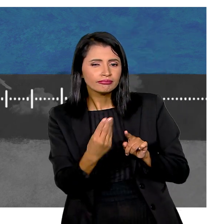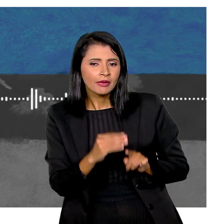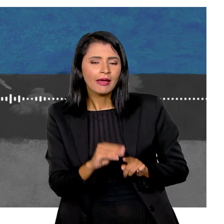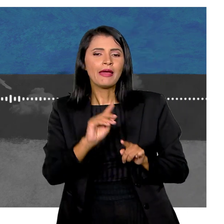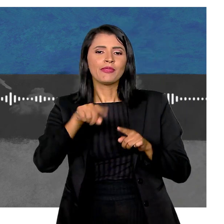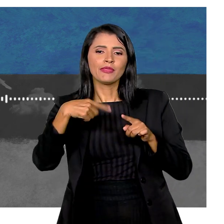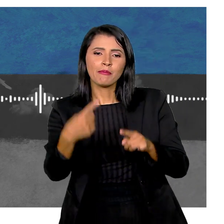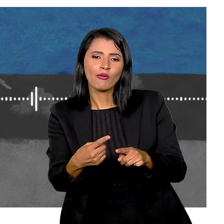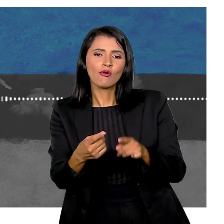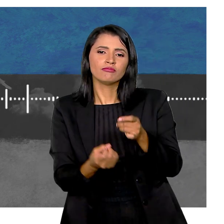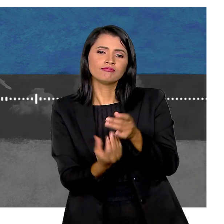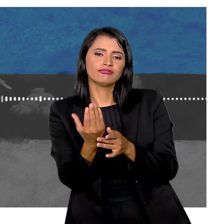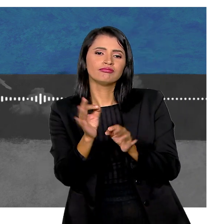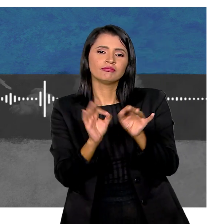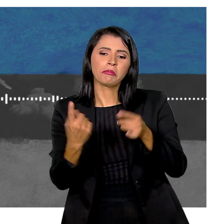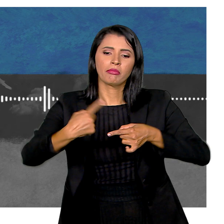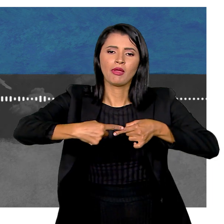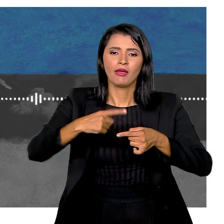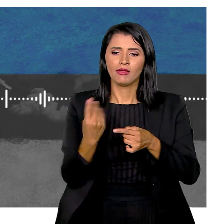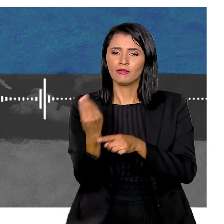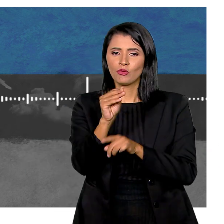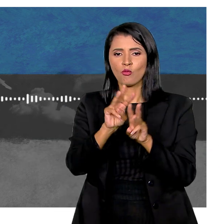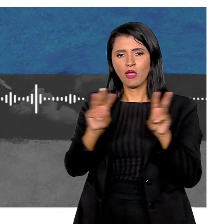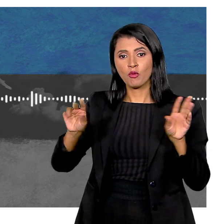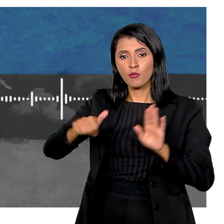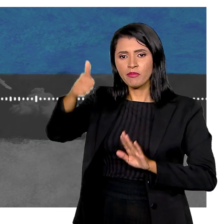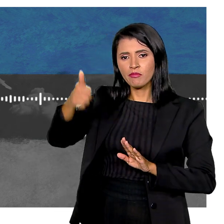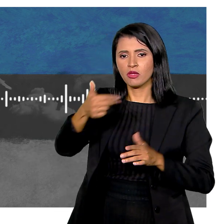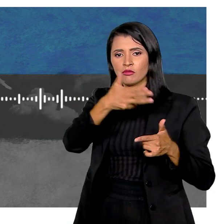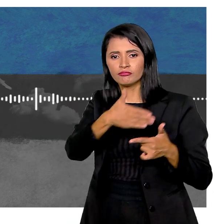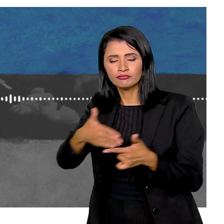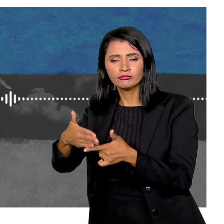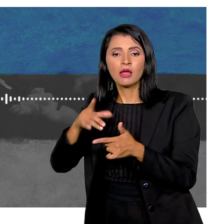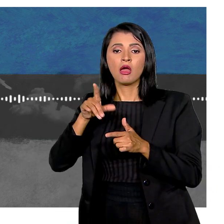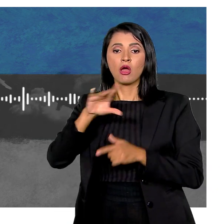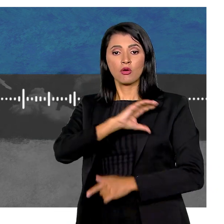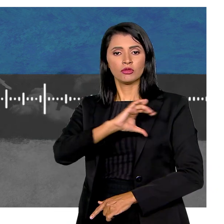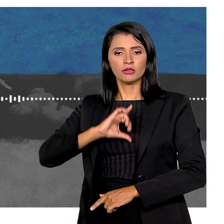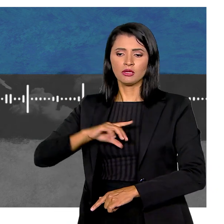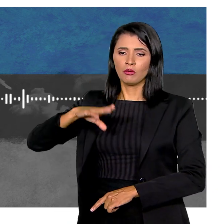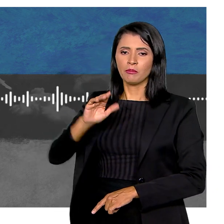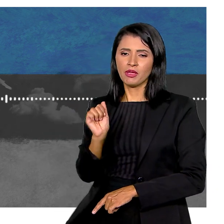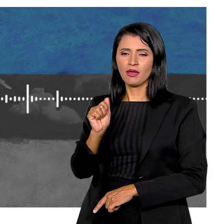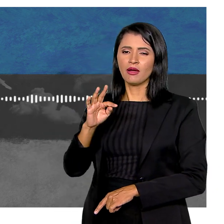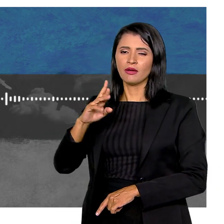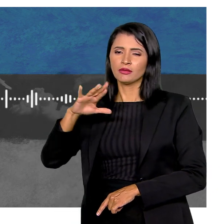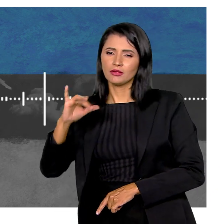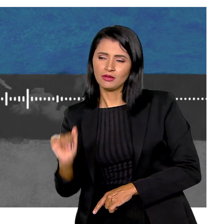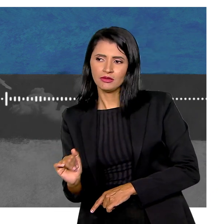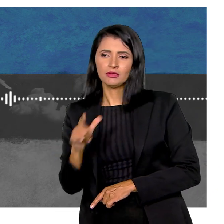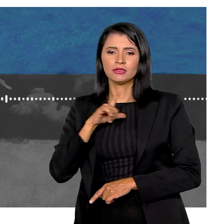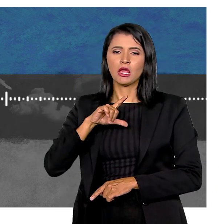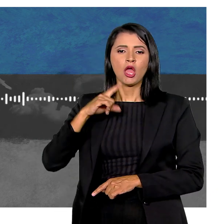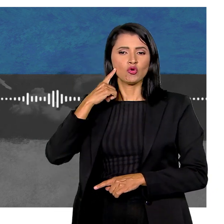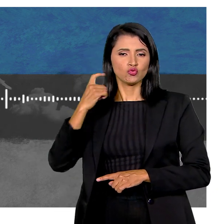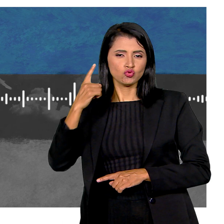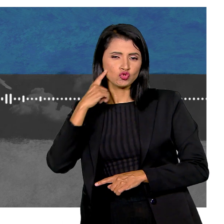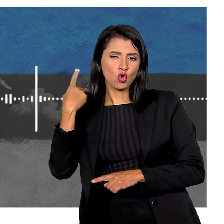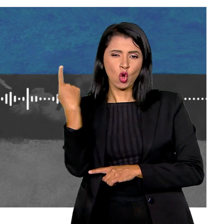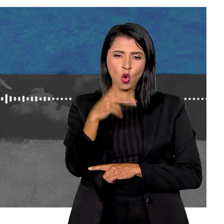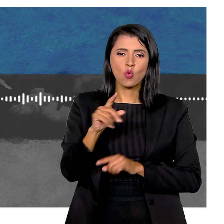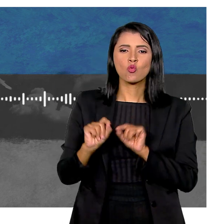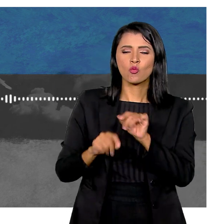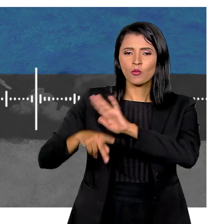ainda Montagem Após produção E a implementação Web do primeiro episódio A coordenação De Beatriz Arco Verde A